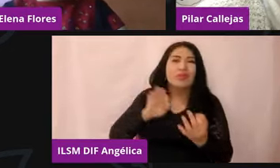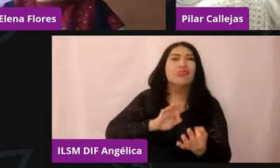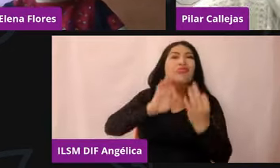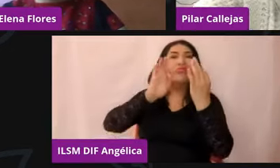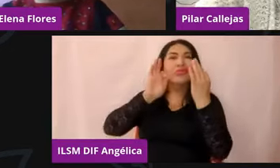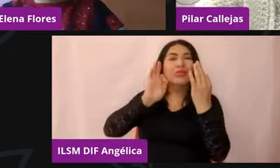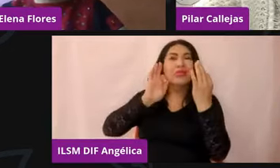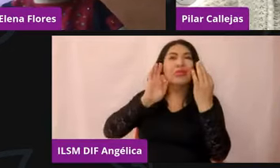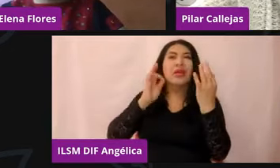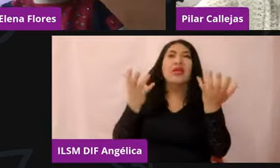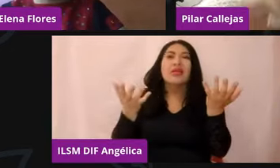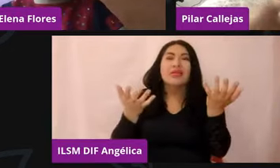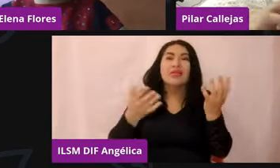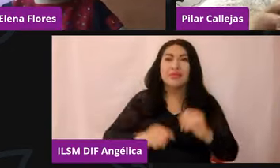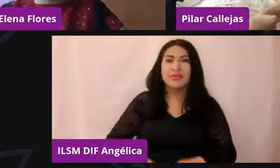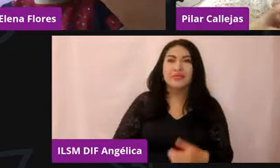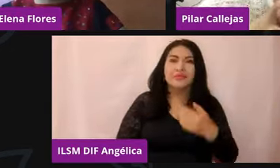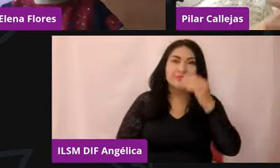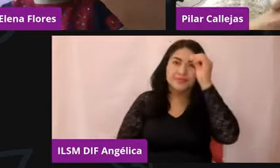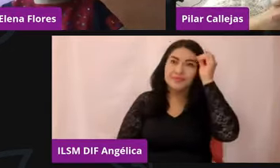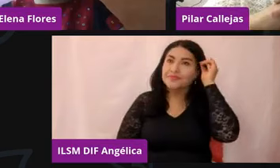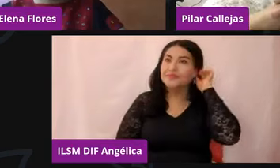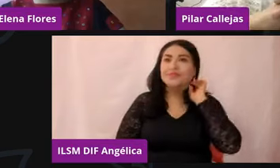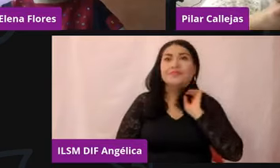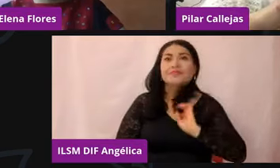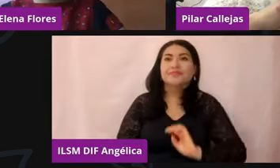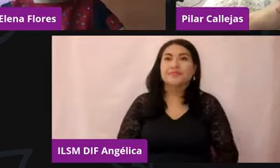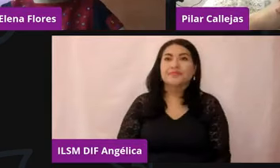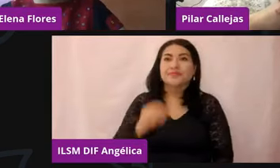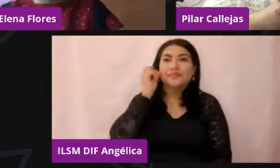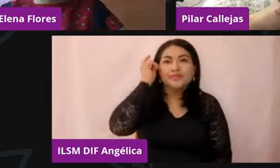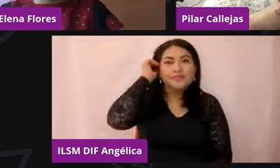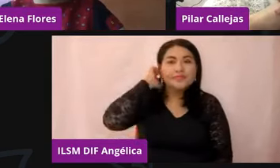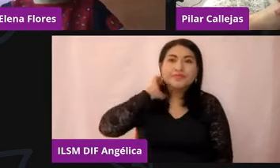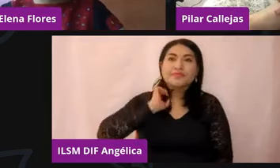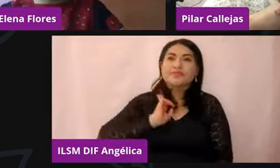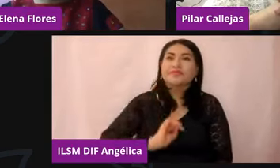Híjole, yo creo que, a ver, ahí, ¿no?